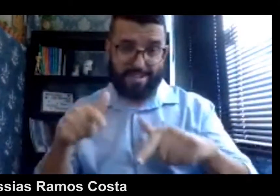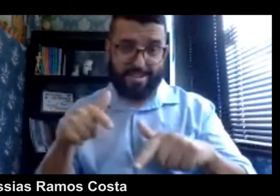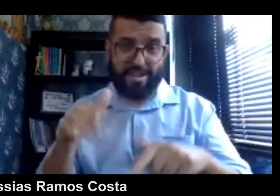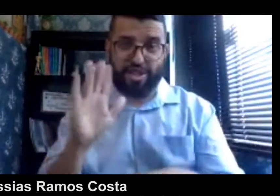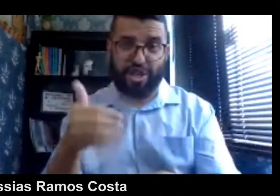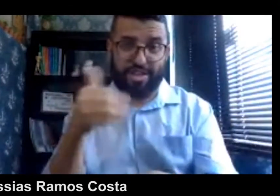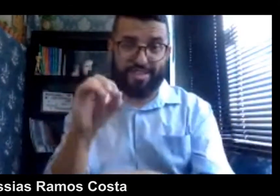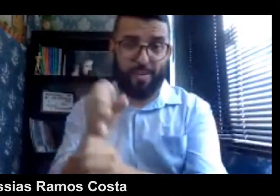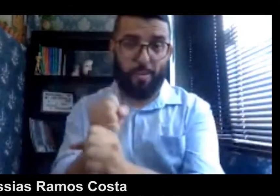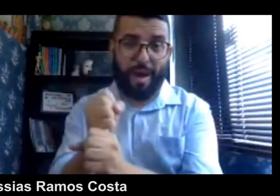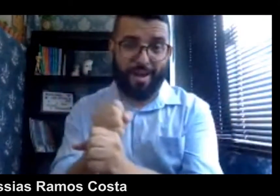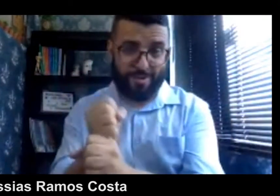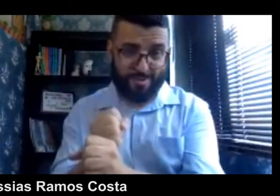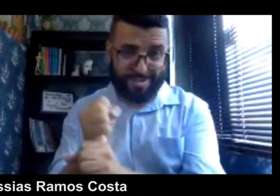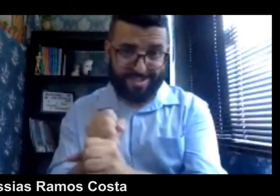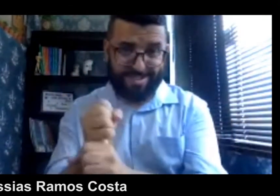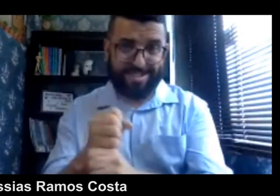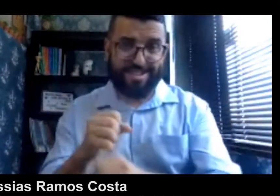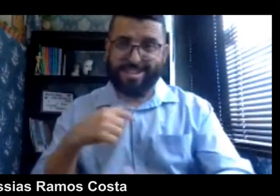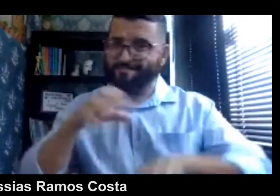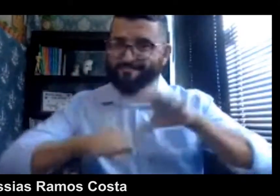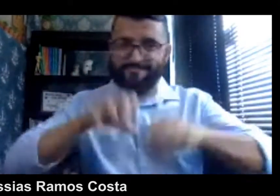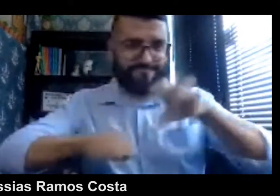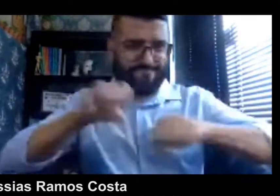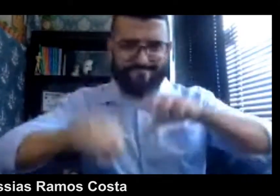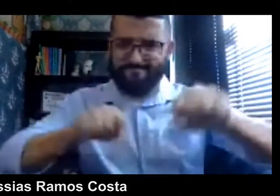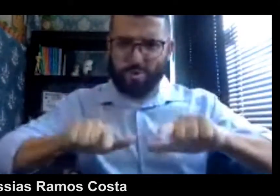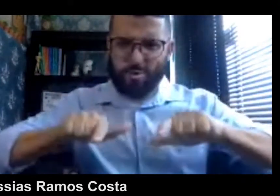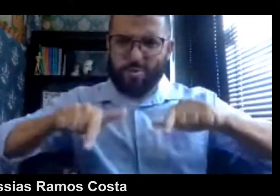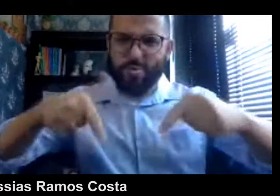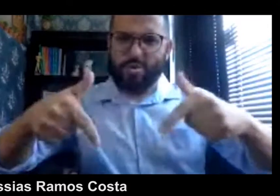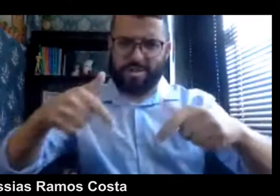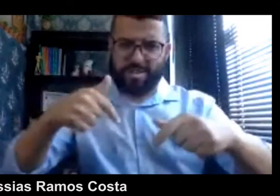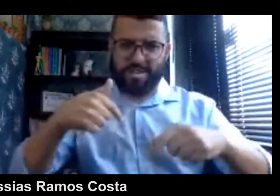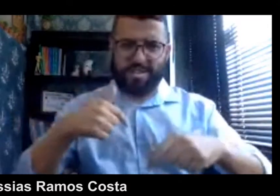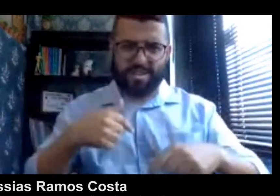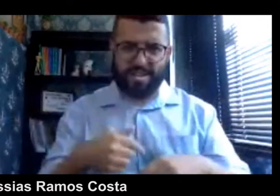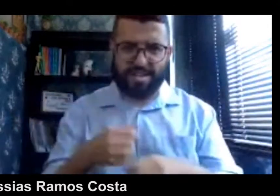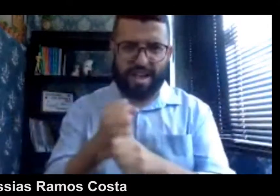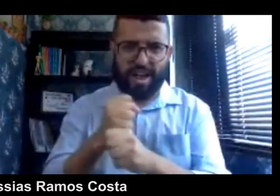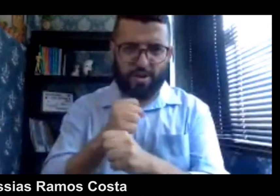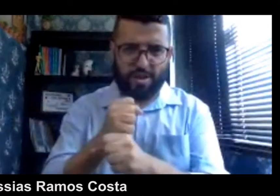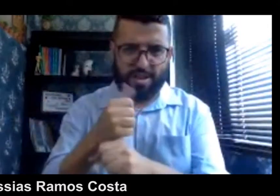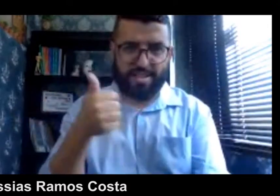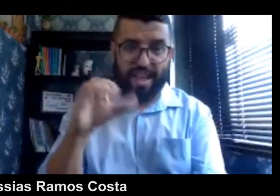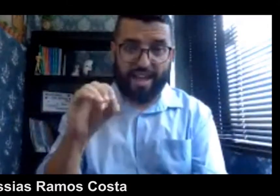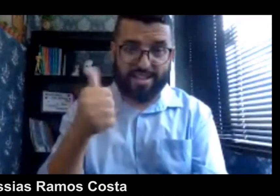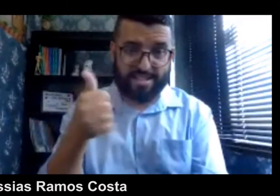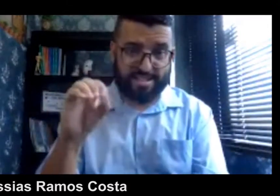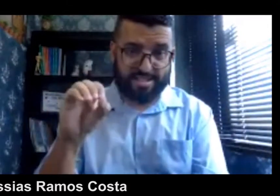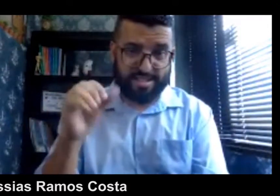um período de 10 anos que eu trabalho na UNB.